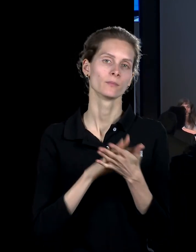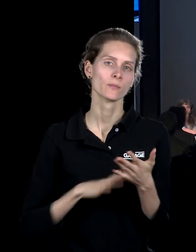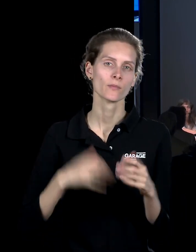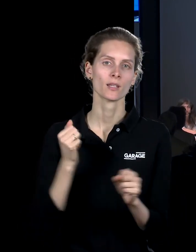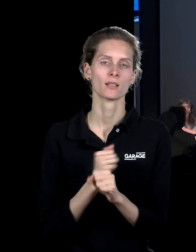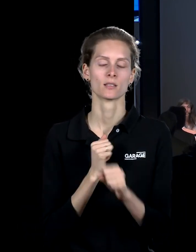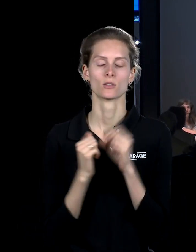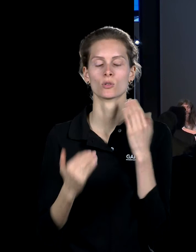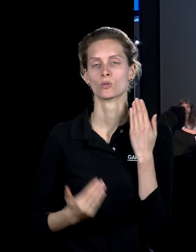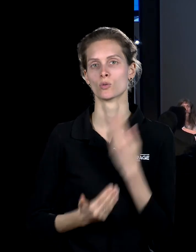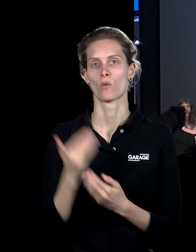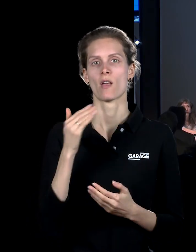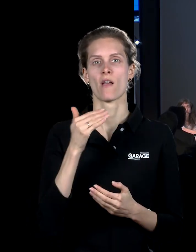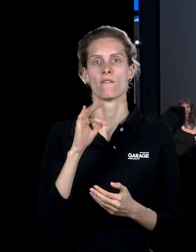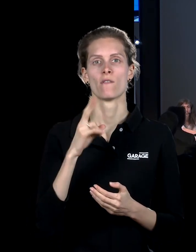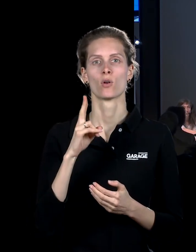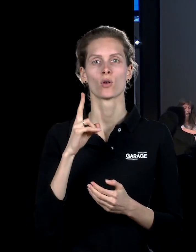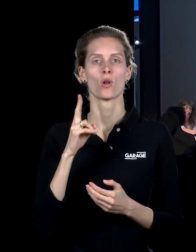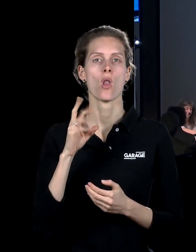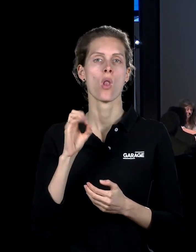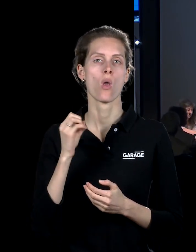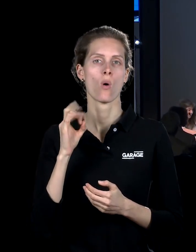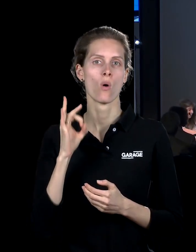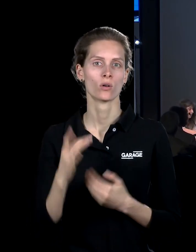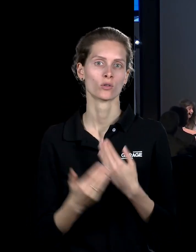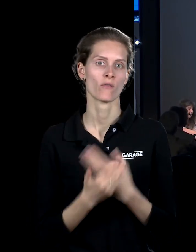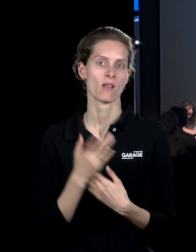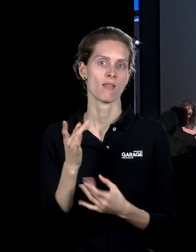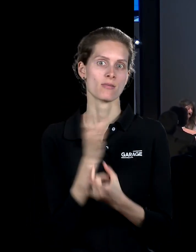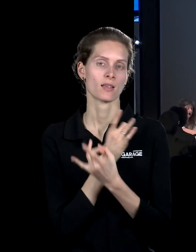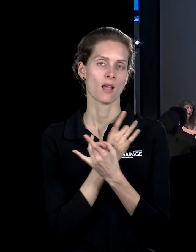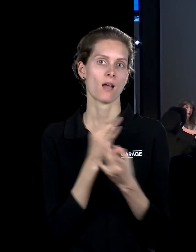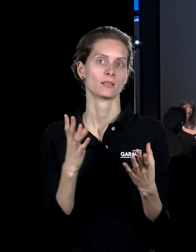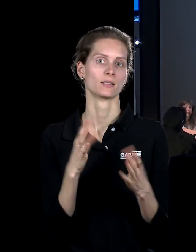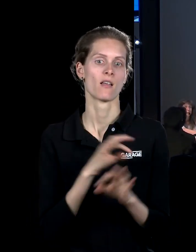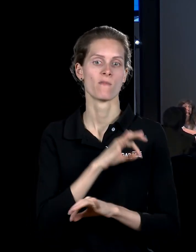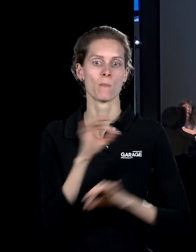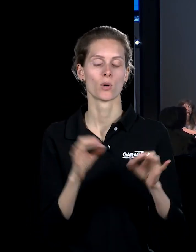создания нового фольклора, новых традиций, которые были в этом проекте для